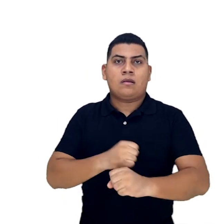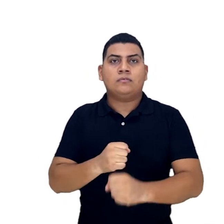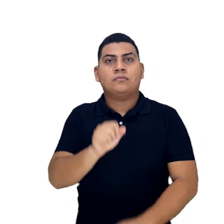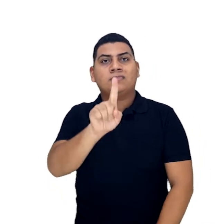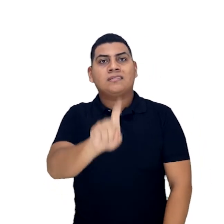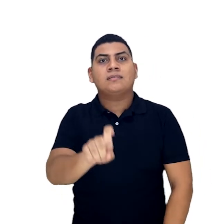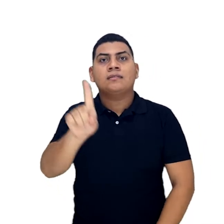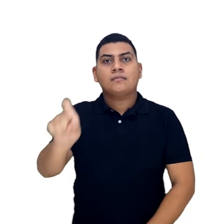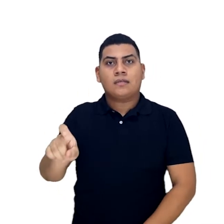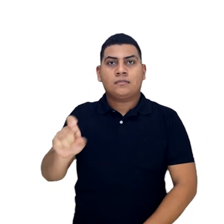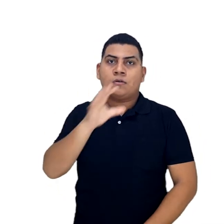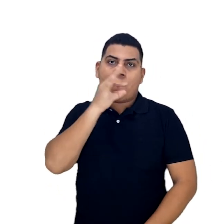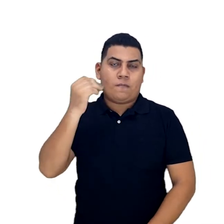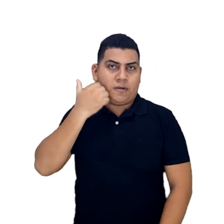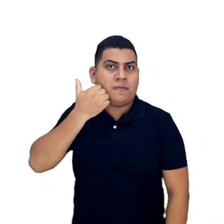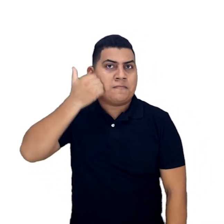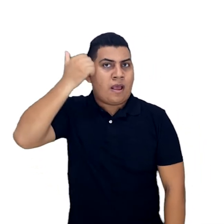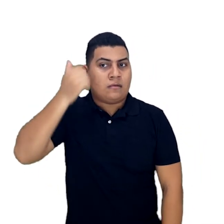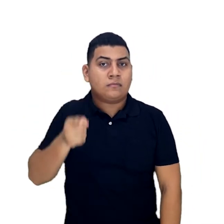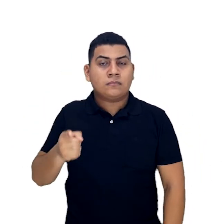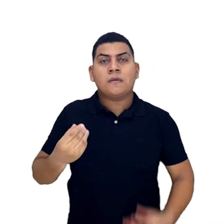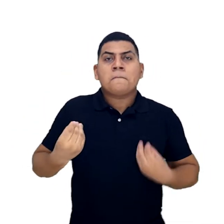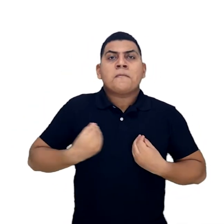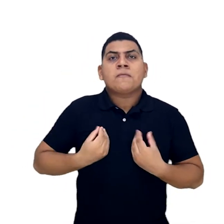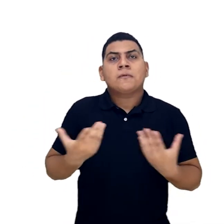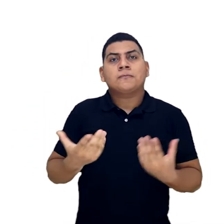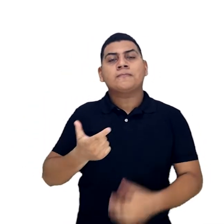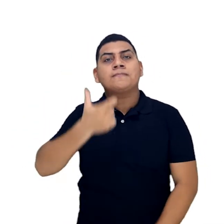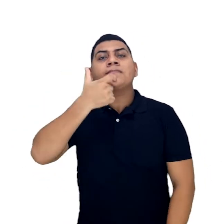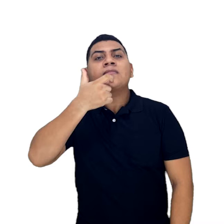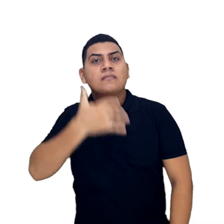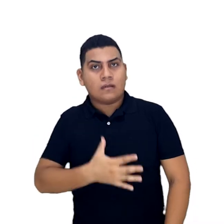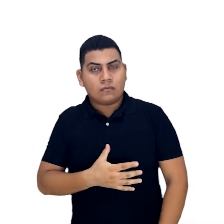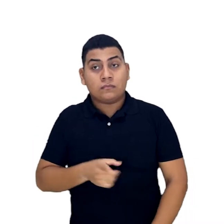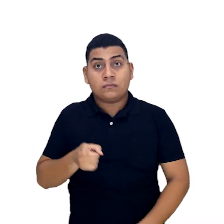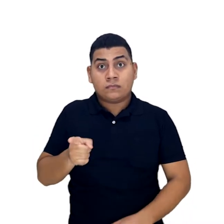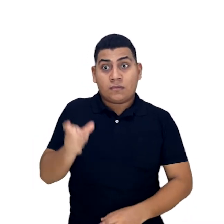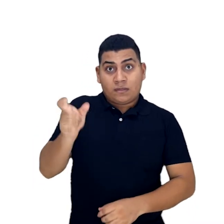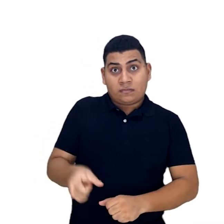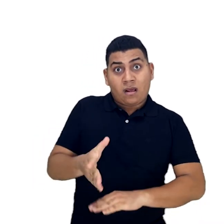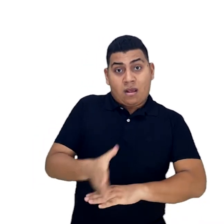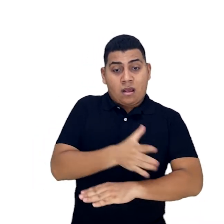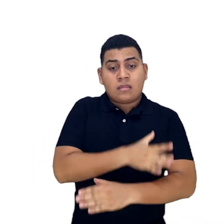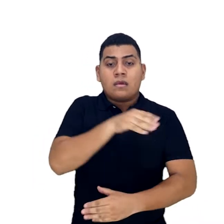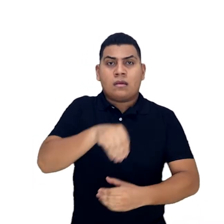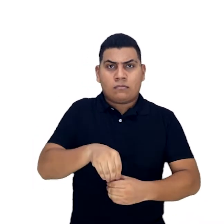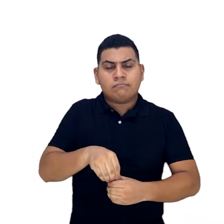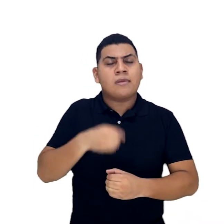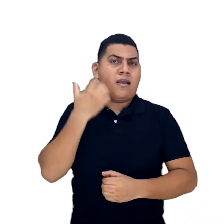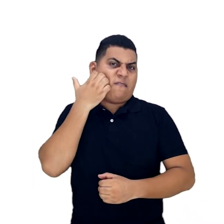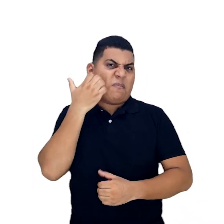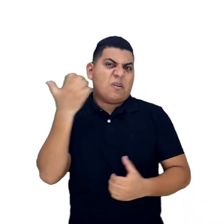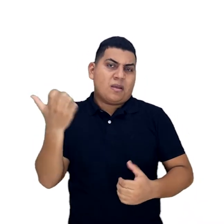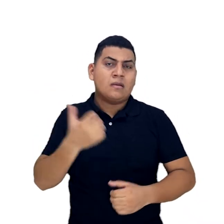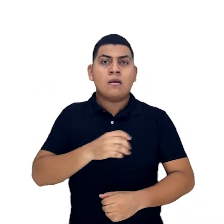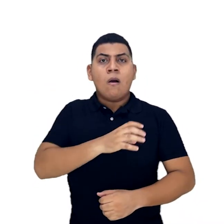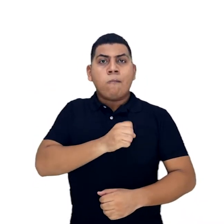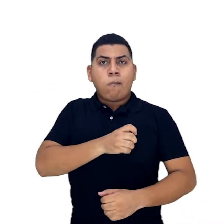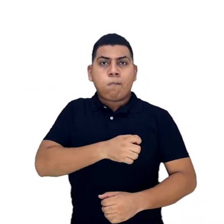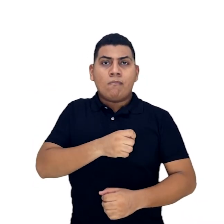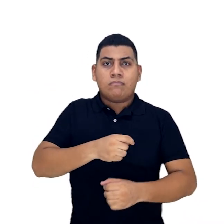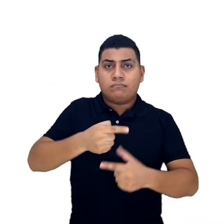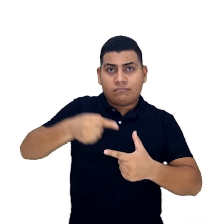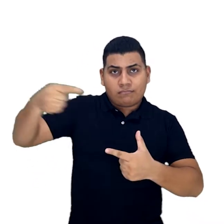corresponde a un adulto mayor de 66 años de edad que residía en el municipio de Cincelejo, quien presentaba